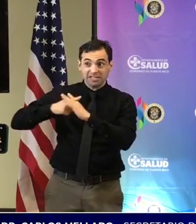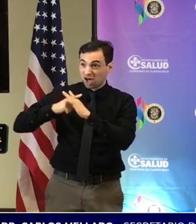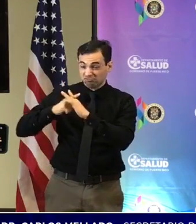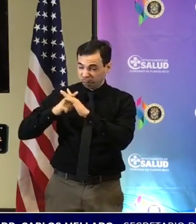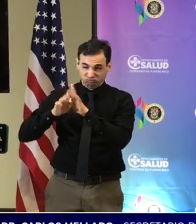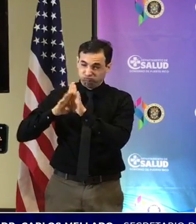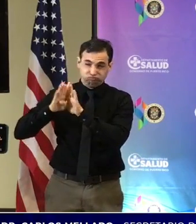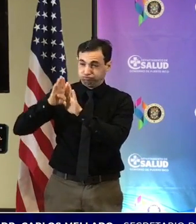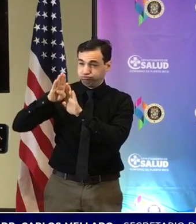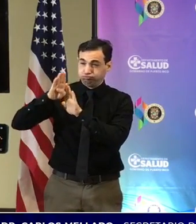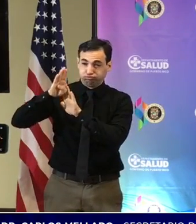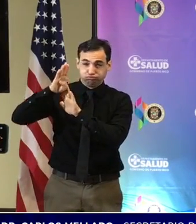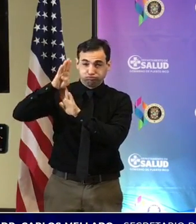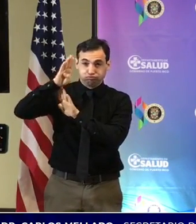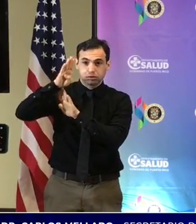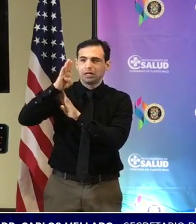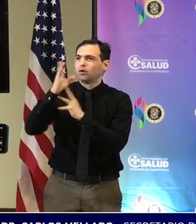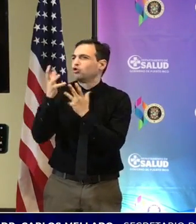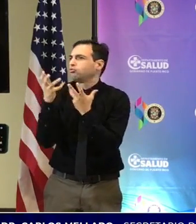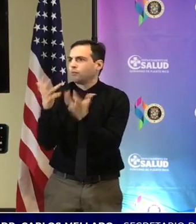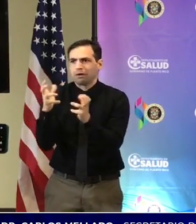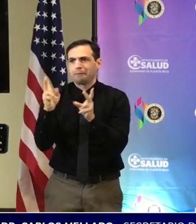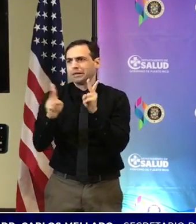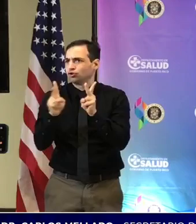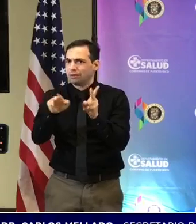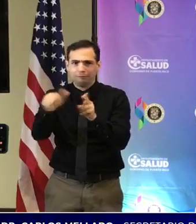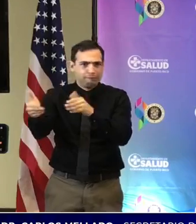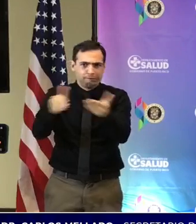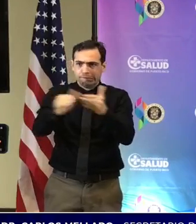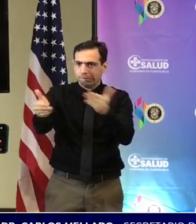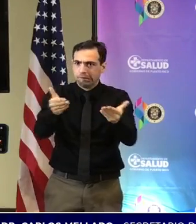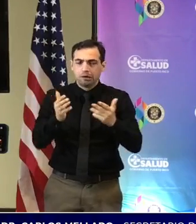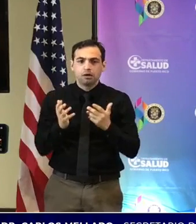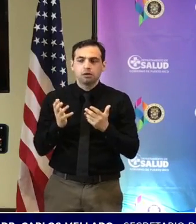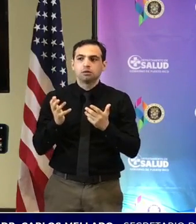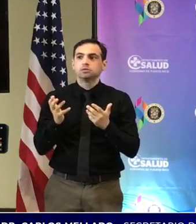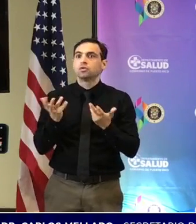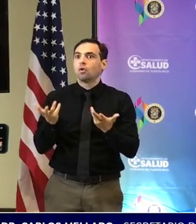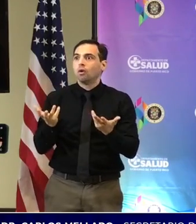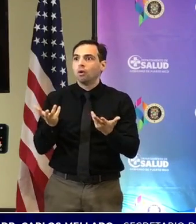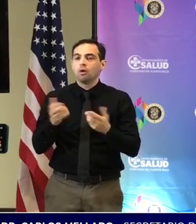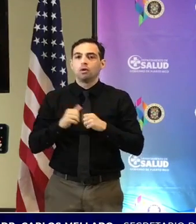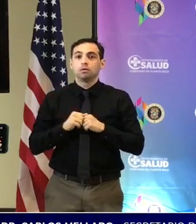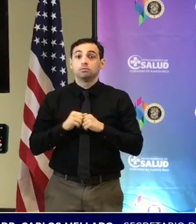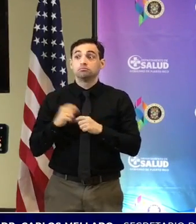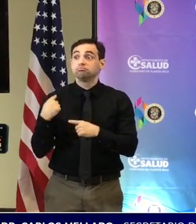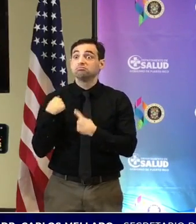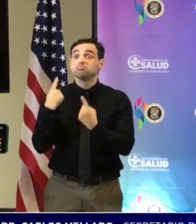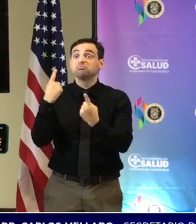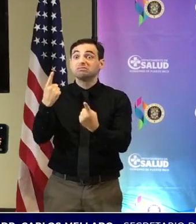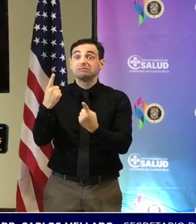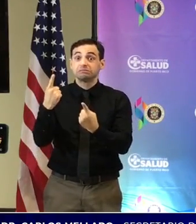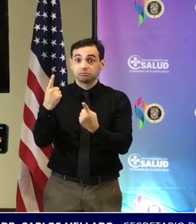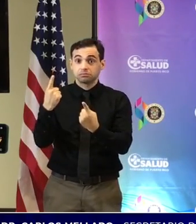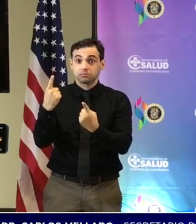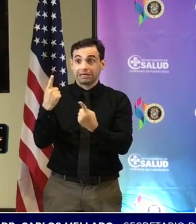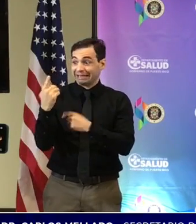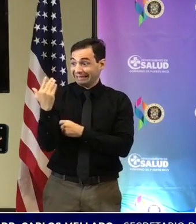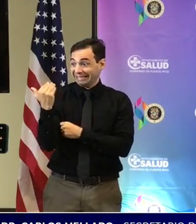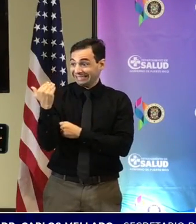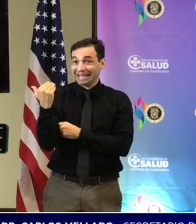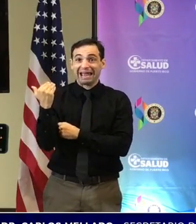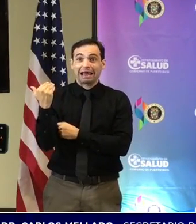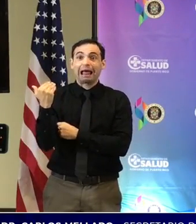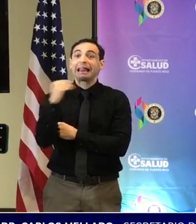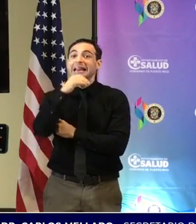de las personas no mueran, ¿verdad?, de las iniciativas desde el 15 de diciembre, que ya cumplimos un año con la vacunación,